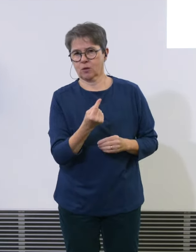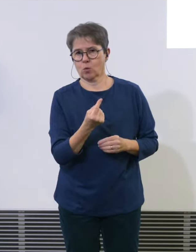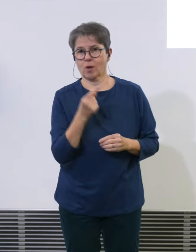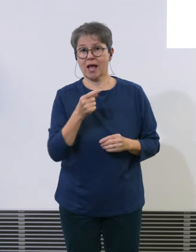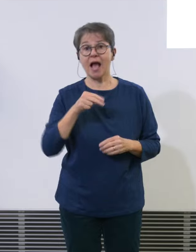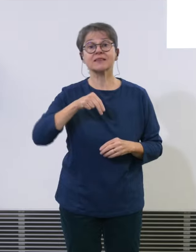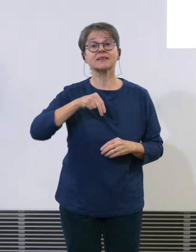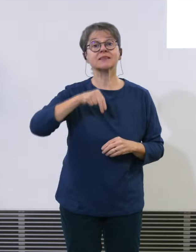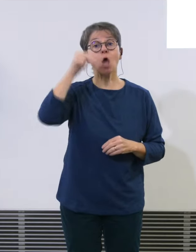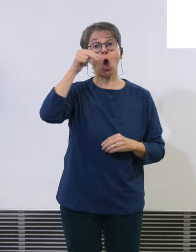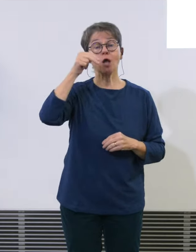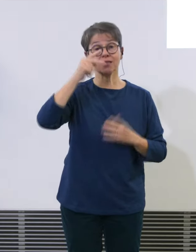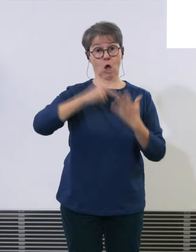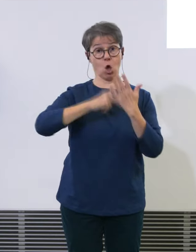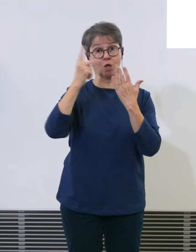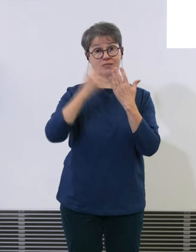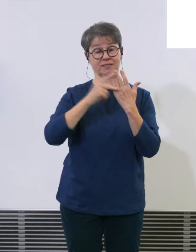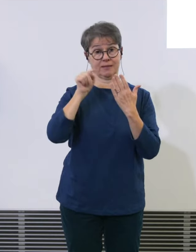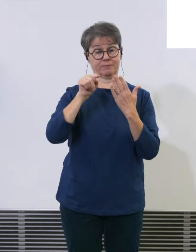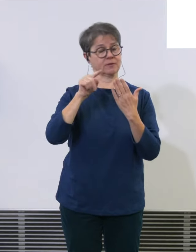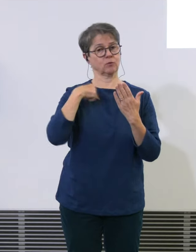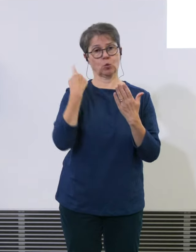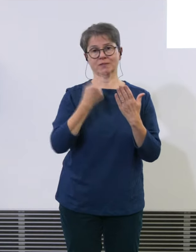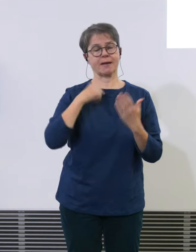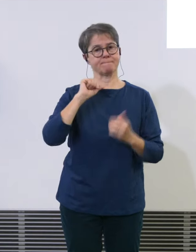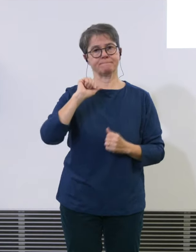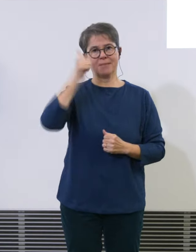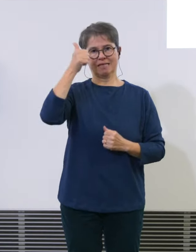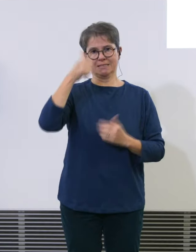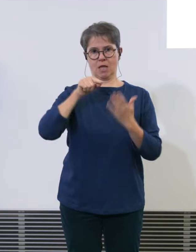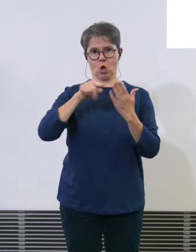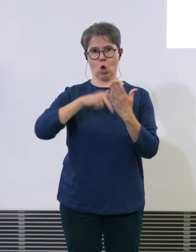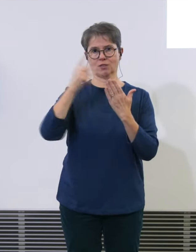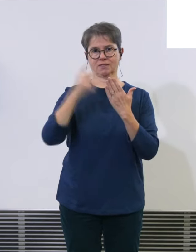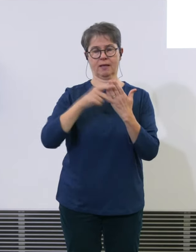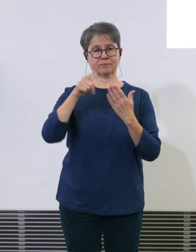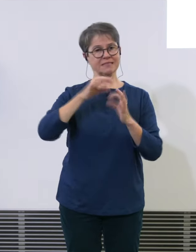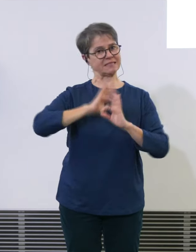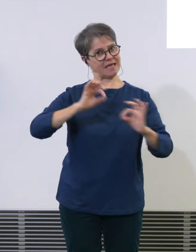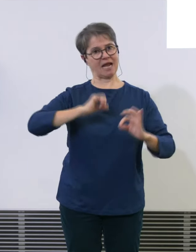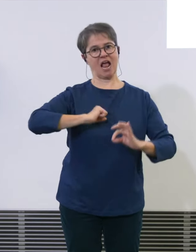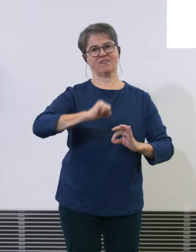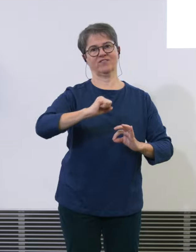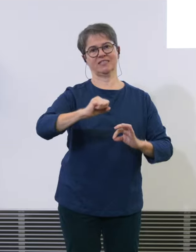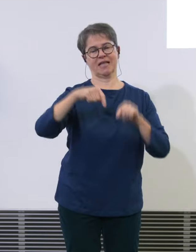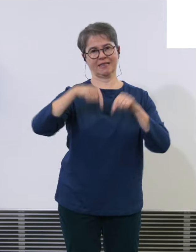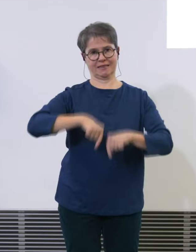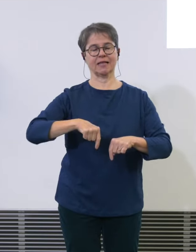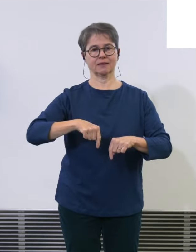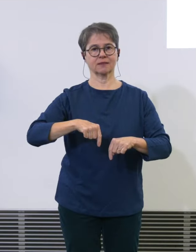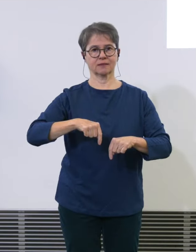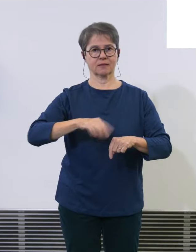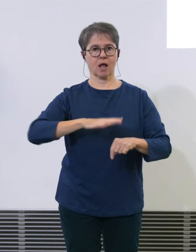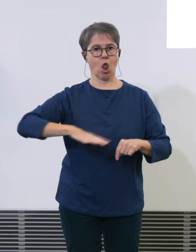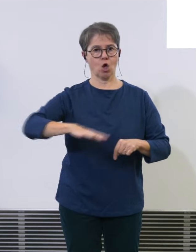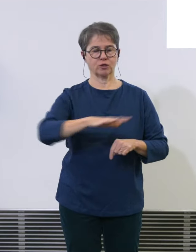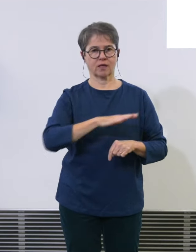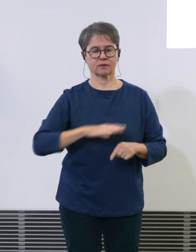Konzept. Das ist am effizientesten zu kloten. Und in den letzten paar Jahren,